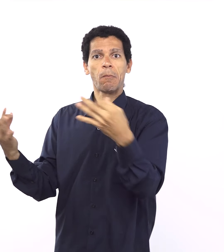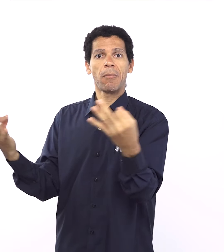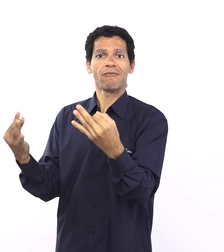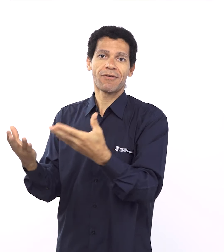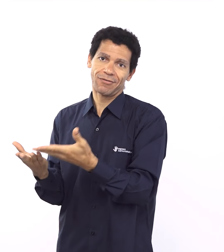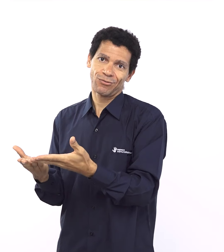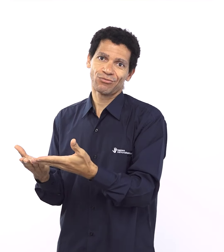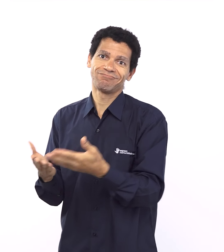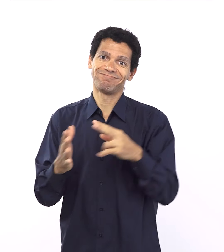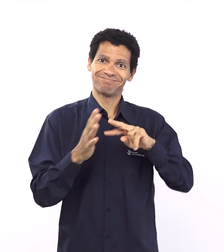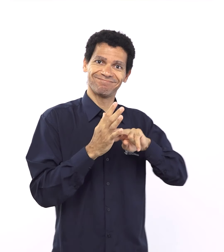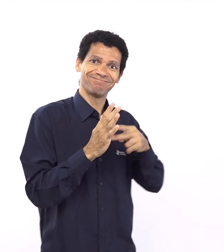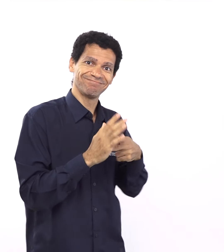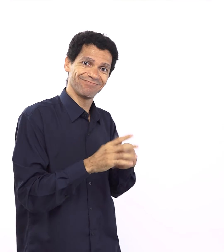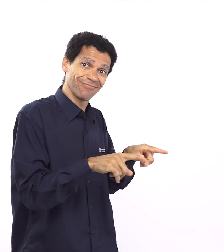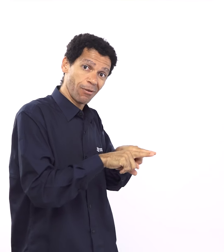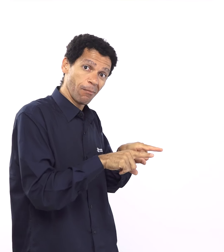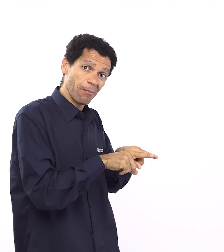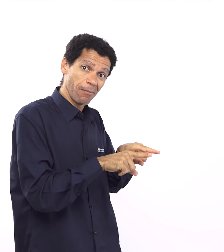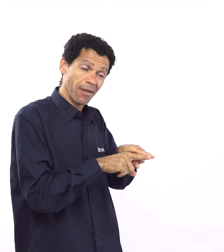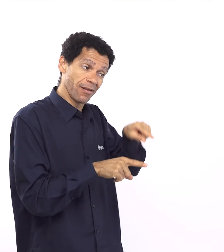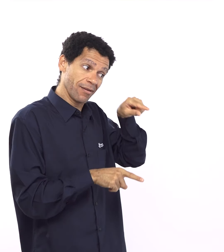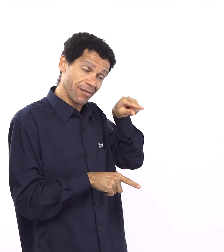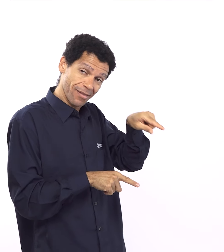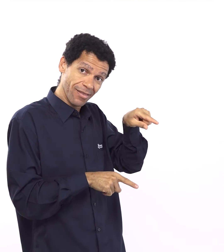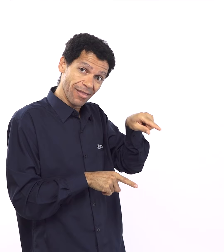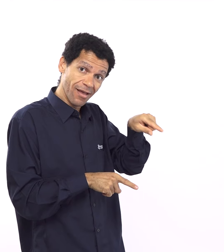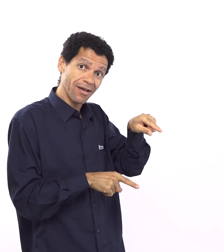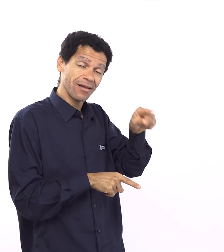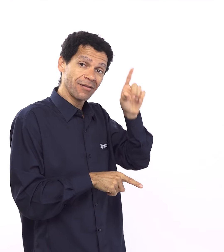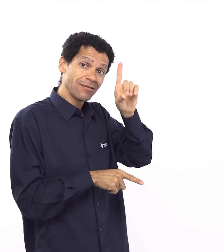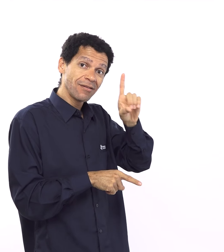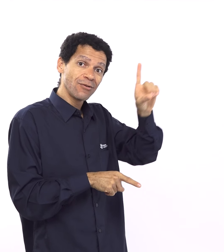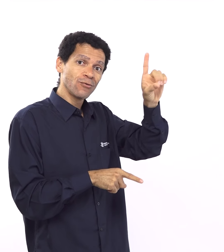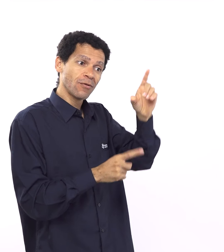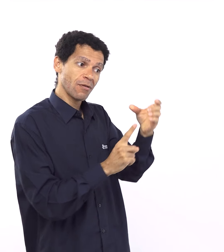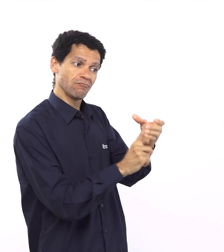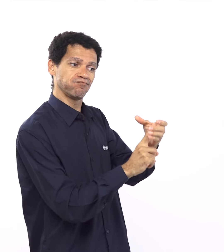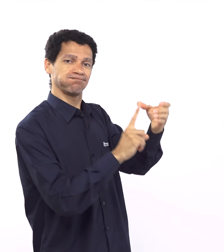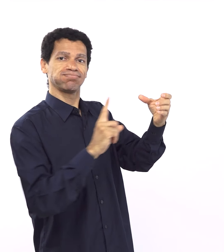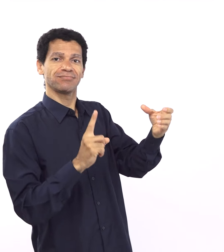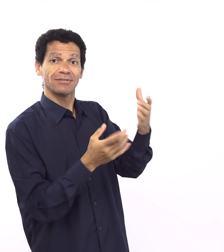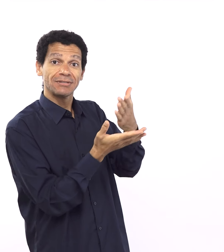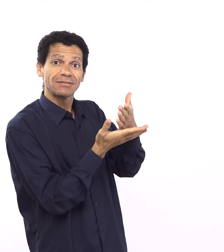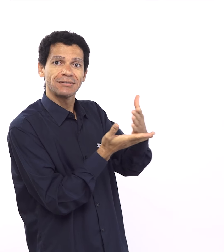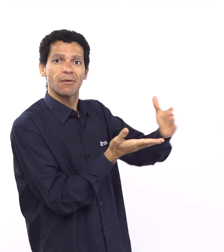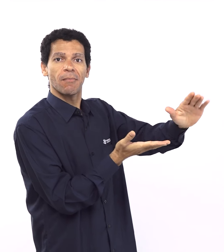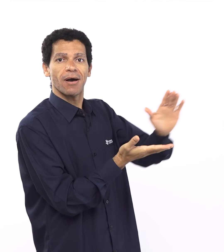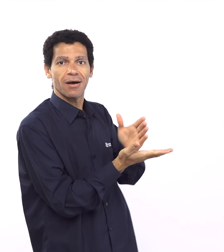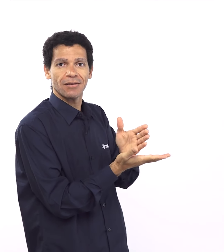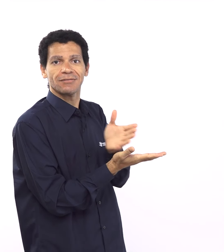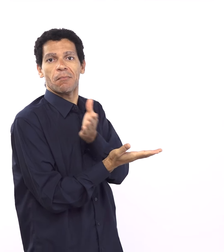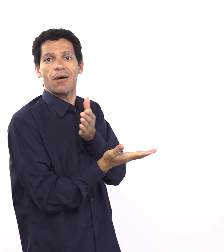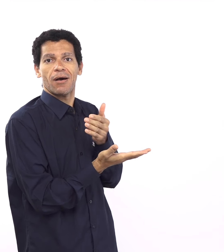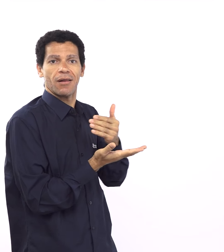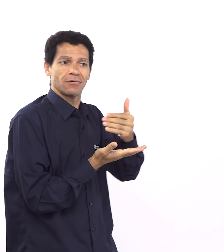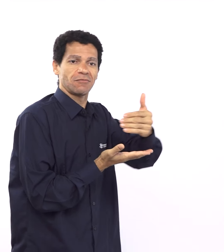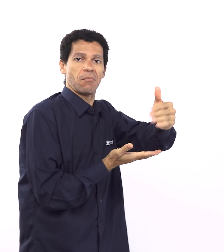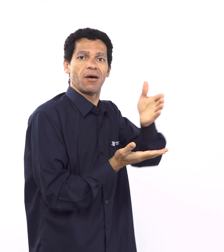tem a forma de uma mulher, né? Deus forma a mulher a partir dessa costela para unir o homem à mulher, e Deus vai dizer, olha, torna-se, torne-se vocês uma